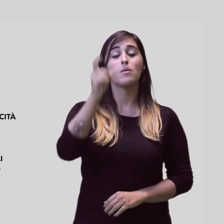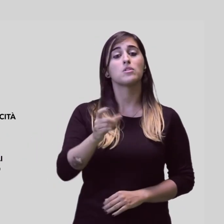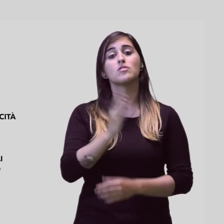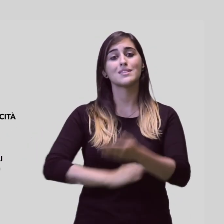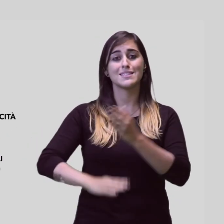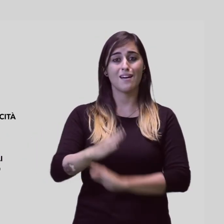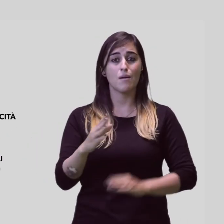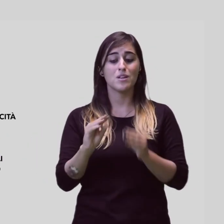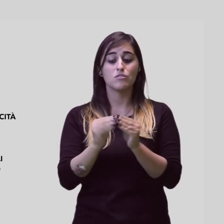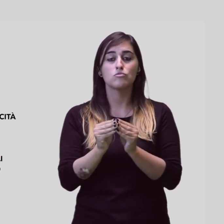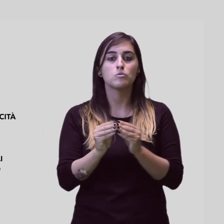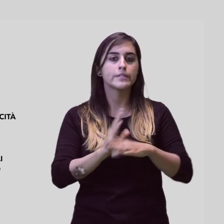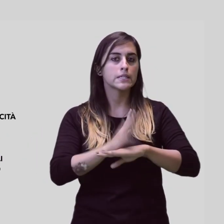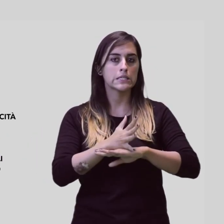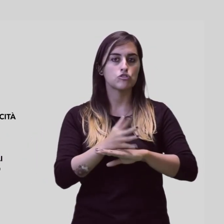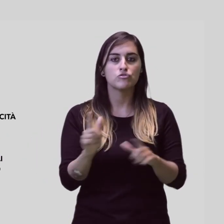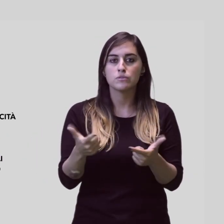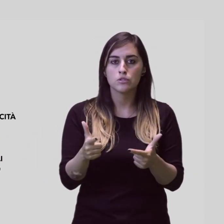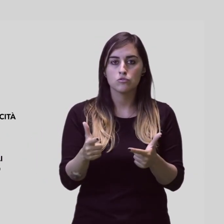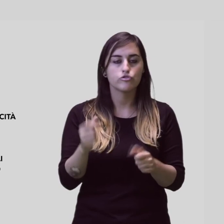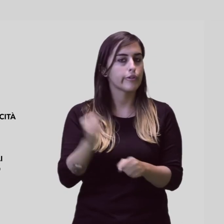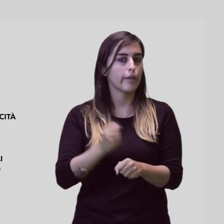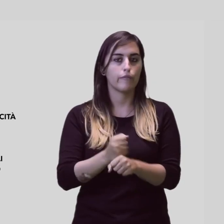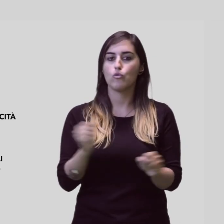strumenti accessibili per svolgere il proprio lavoro